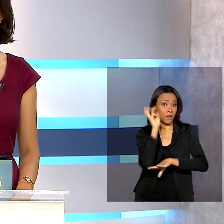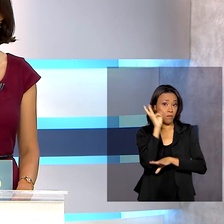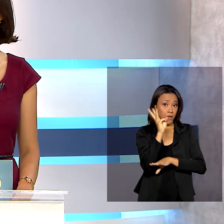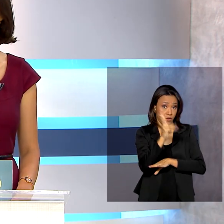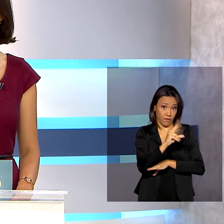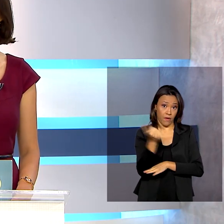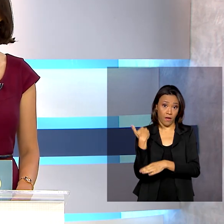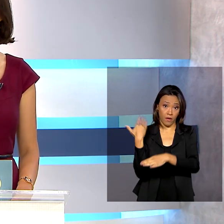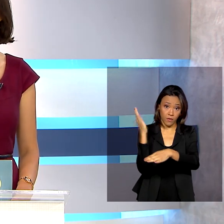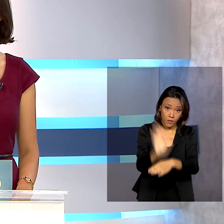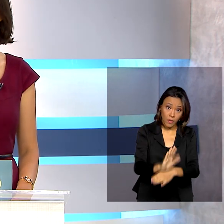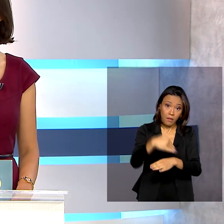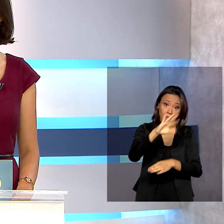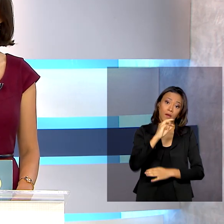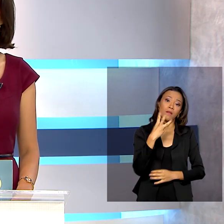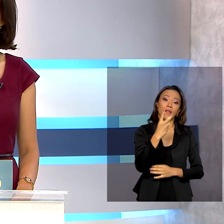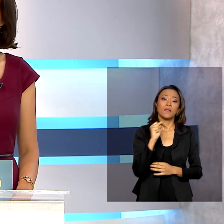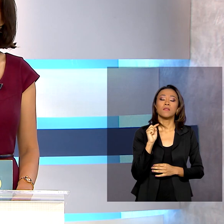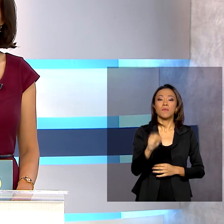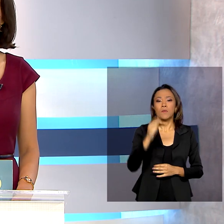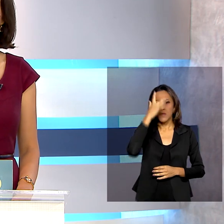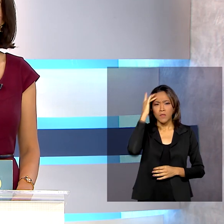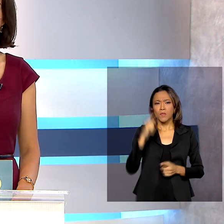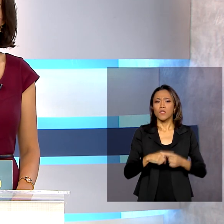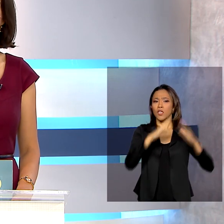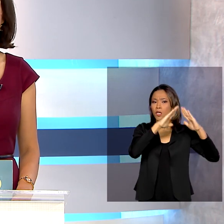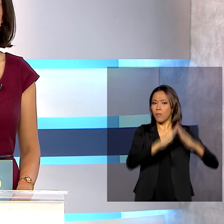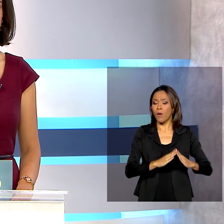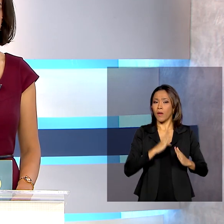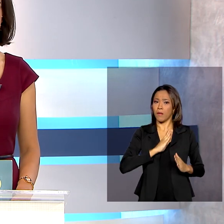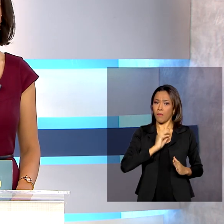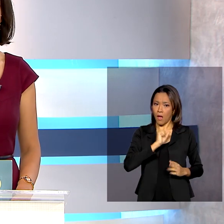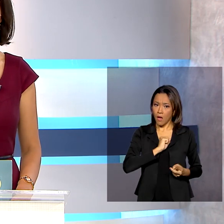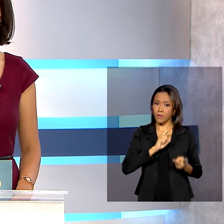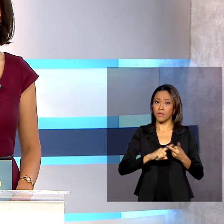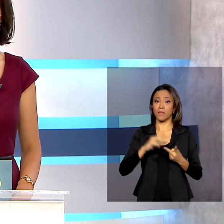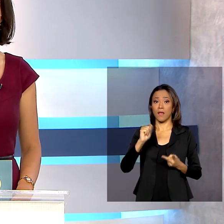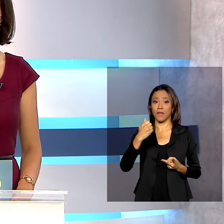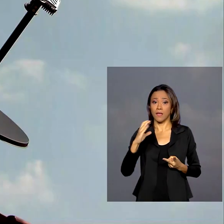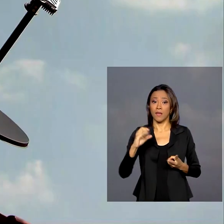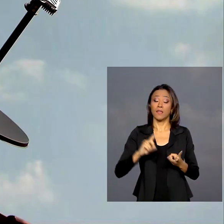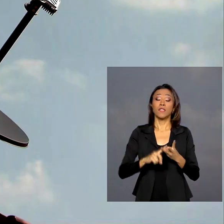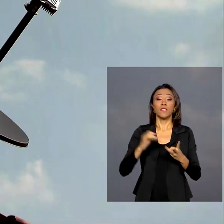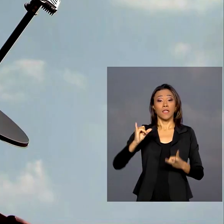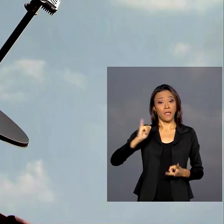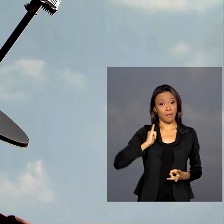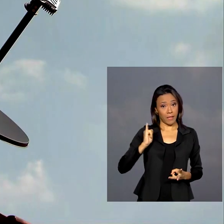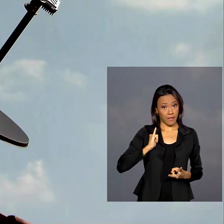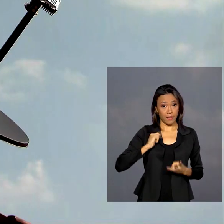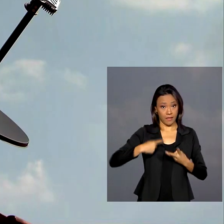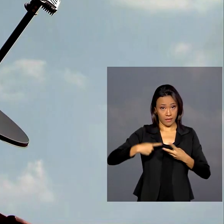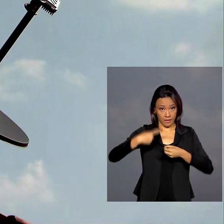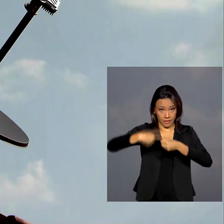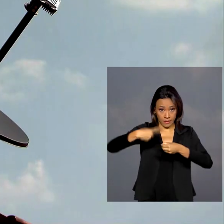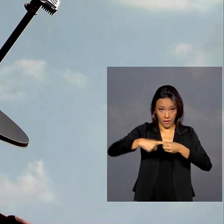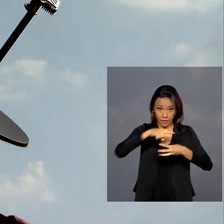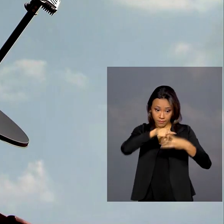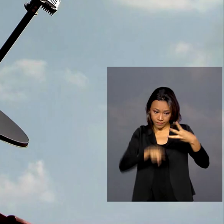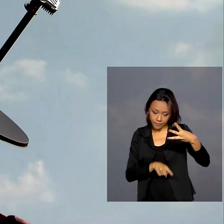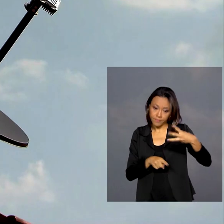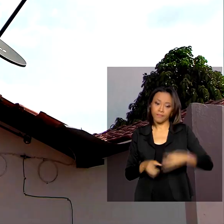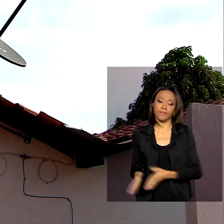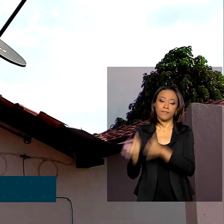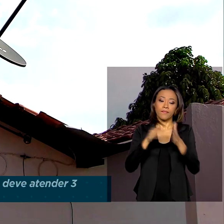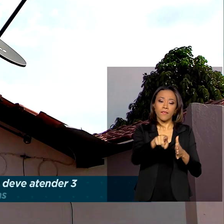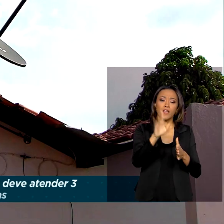3 mil pessoas que vivem nas cidades de Balsas, Assailândia e Imperatriz. A nova antena foi instalada pela